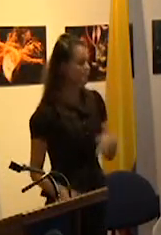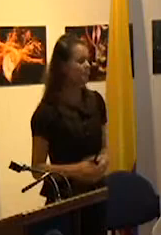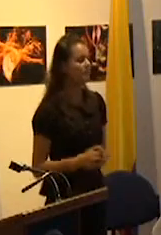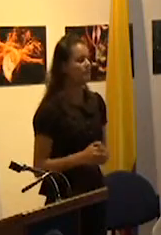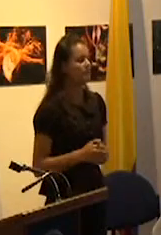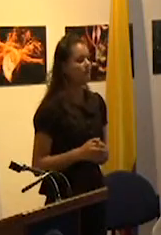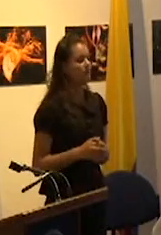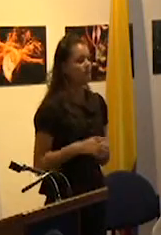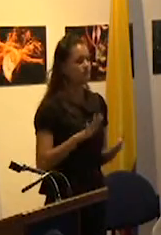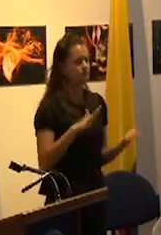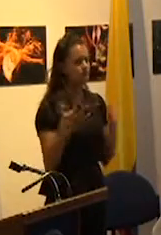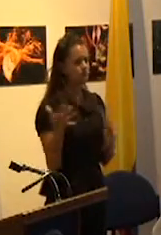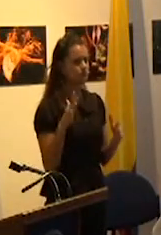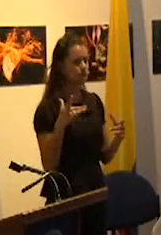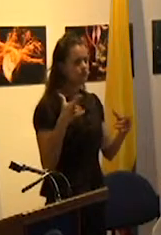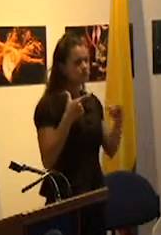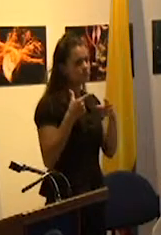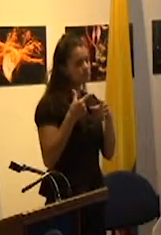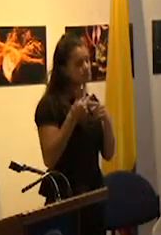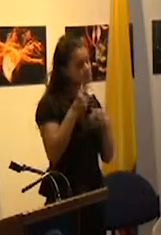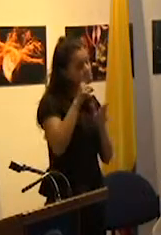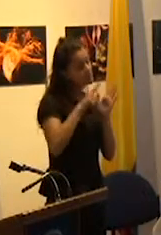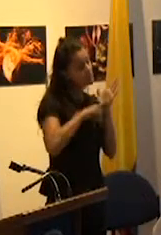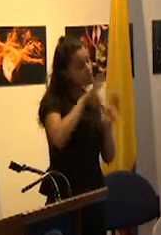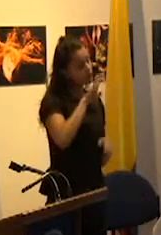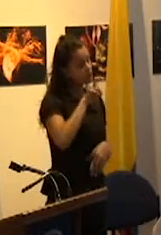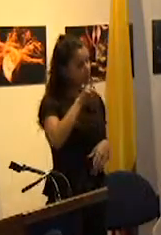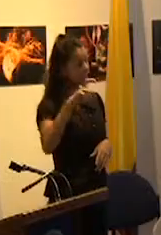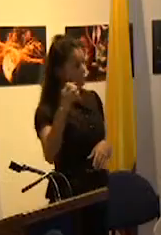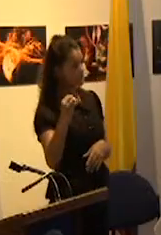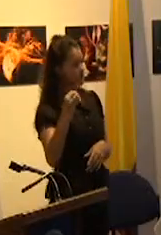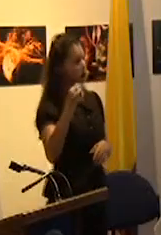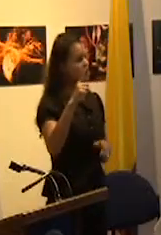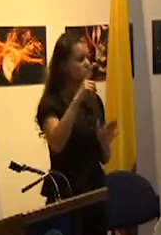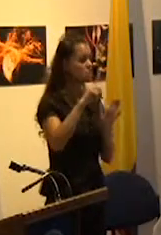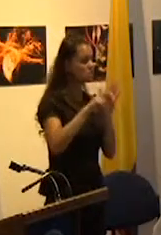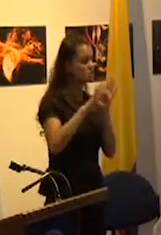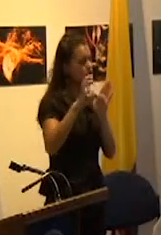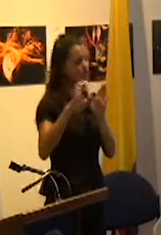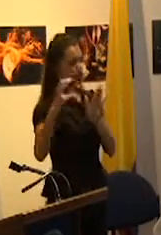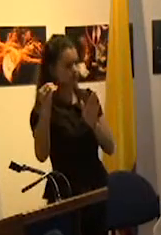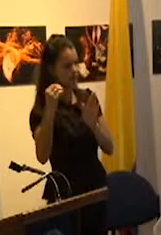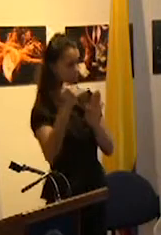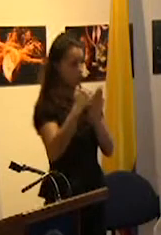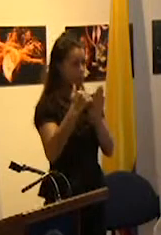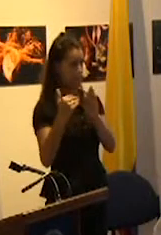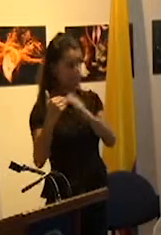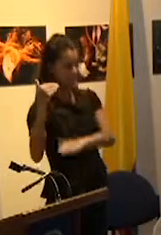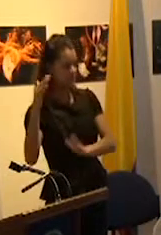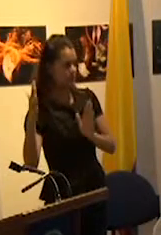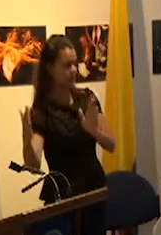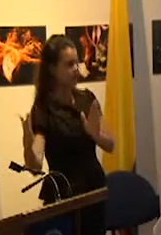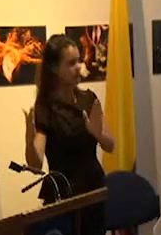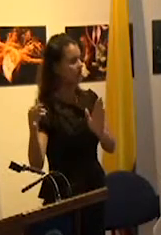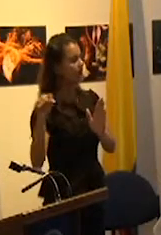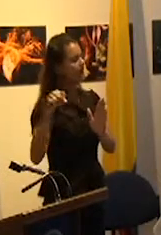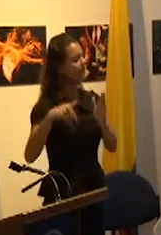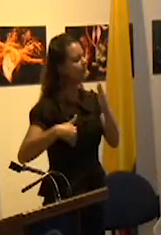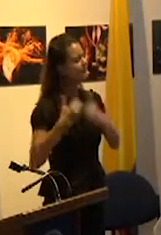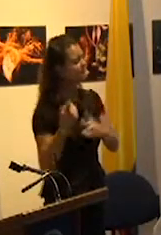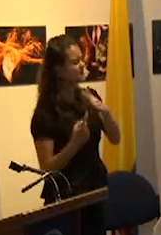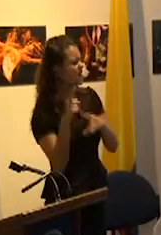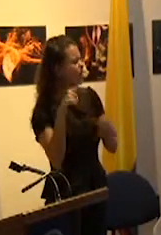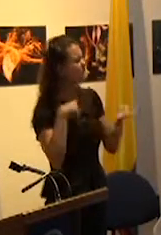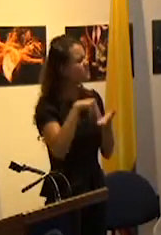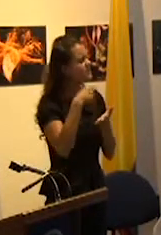desde mediados de la década del 70 y en particular desde los 90 se produce lo que algunos autores llaman el